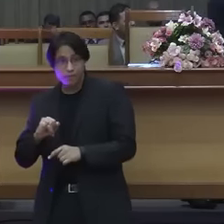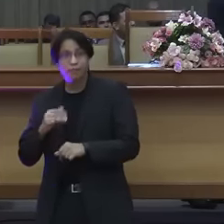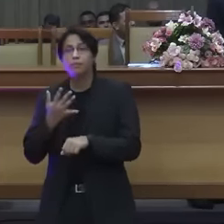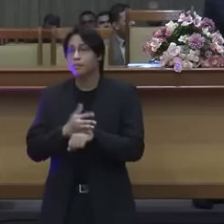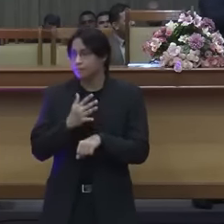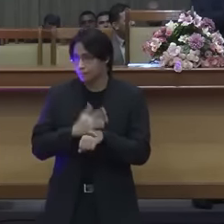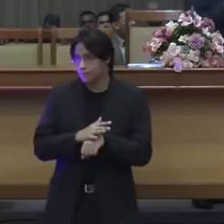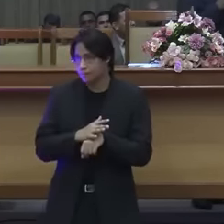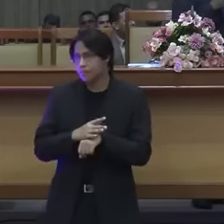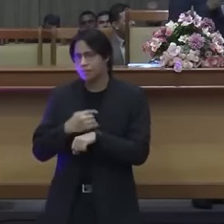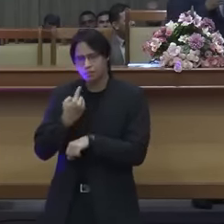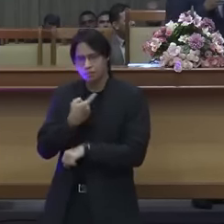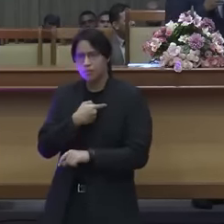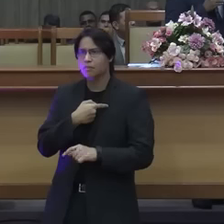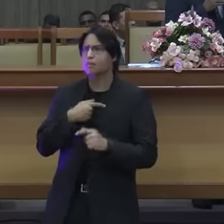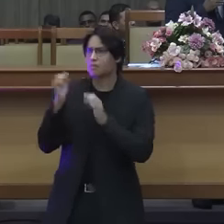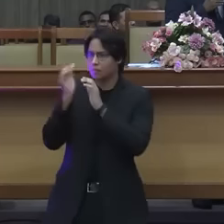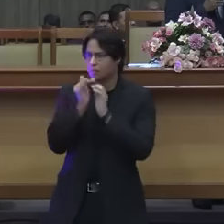nenhum.